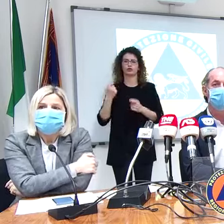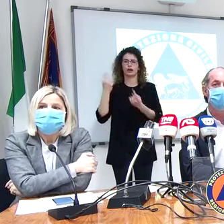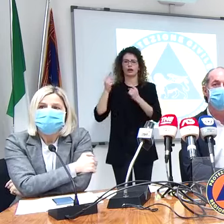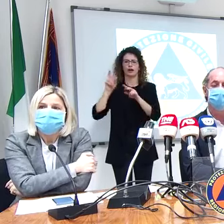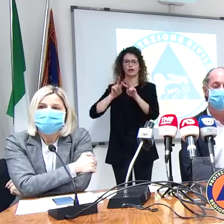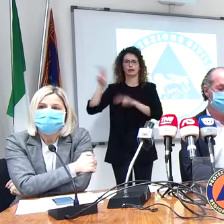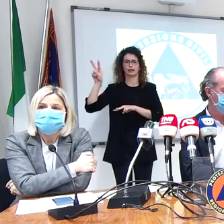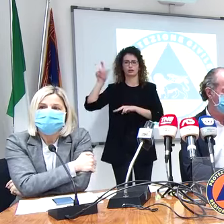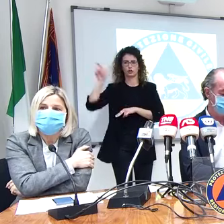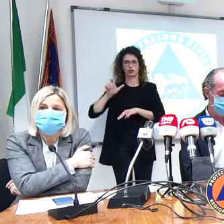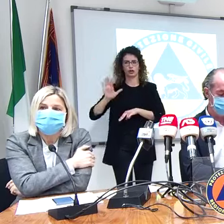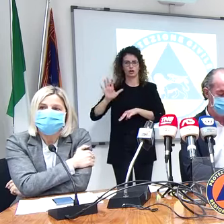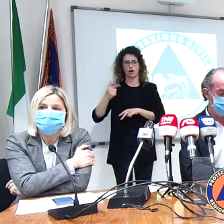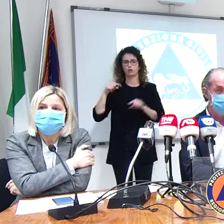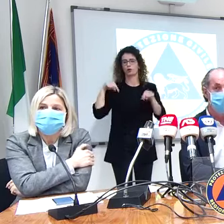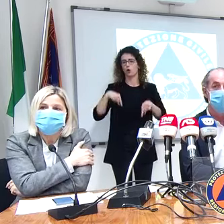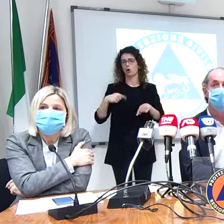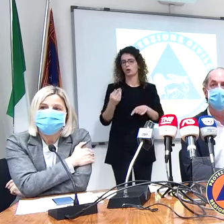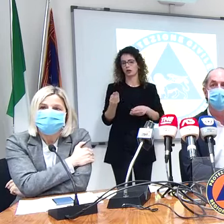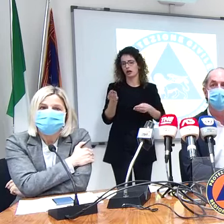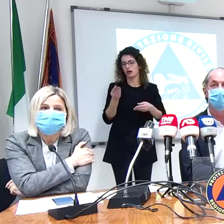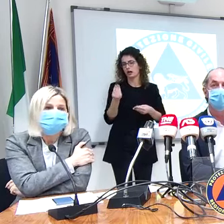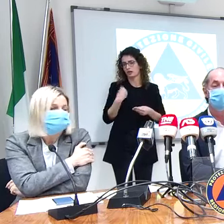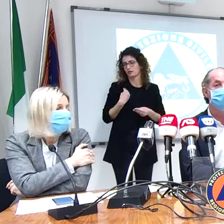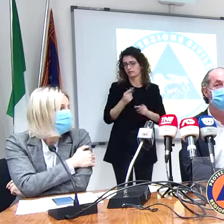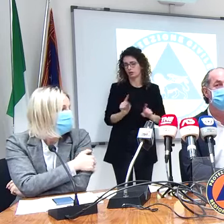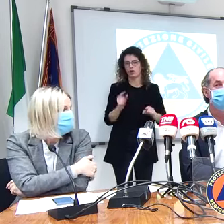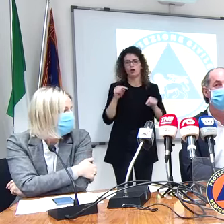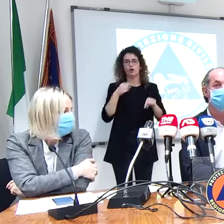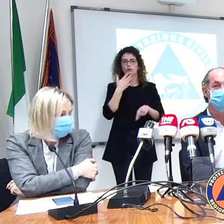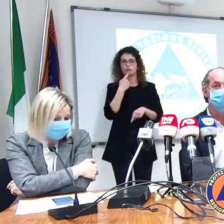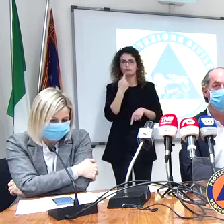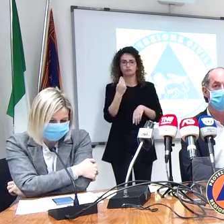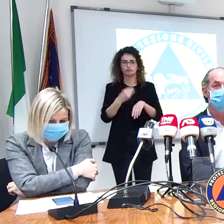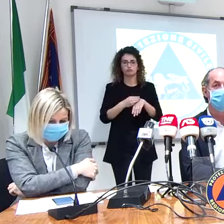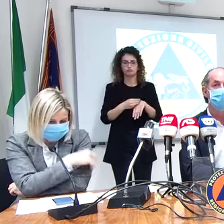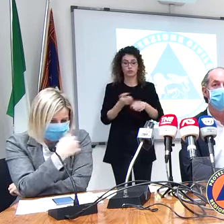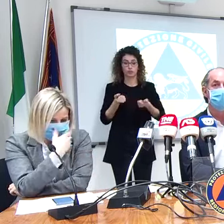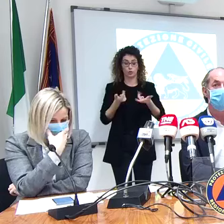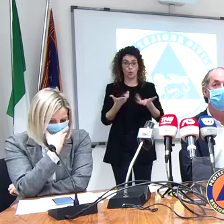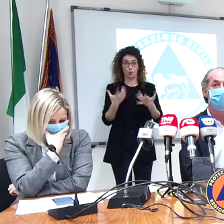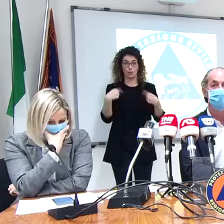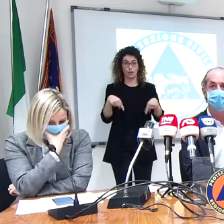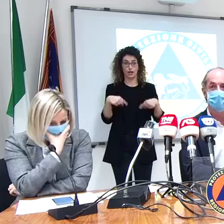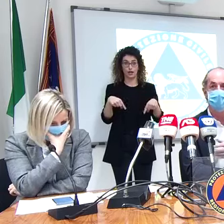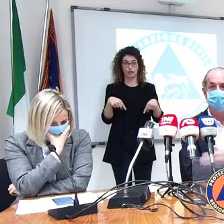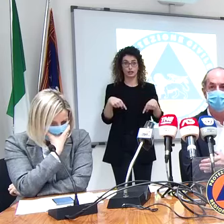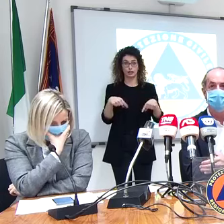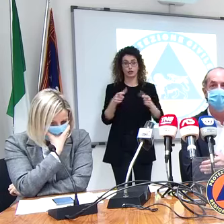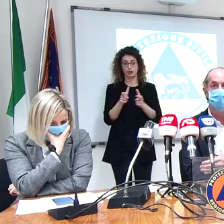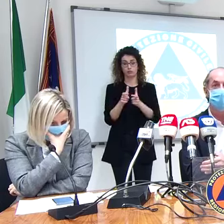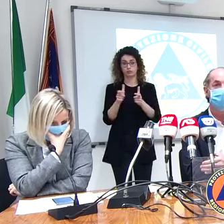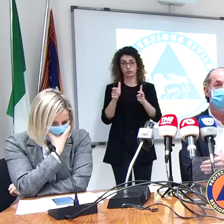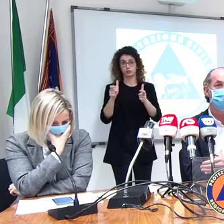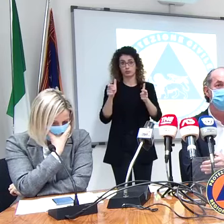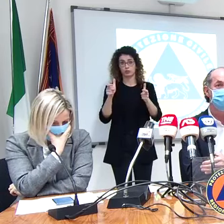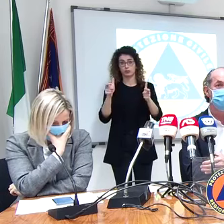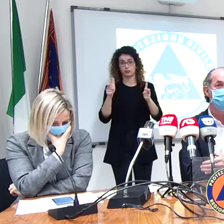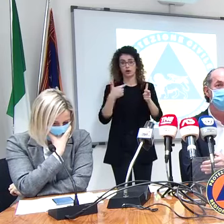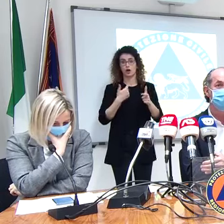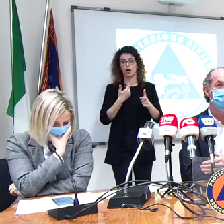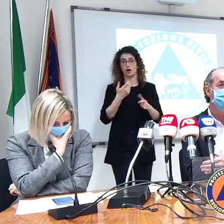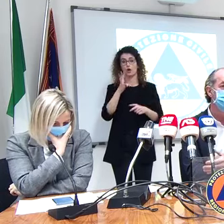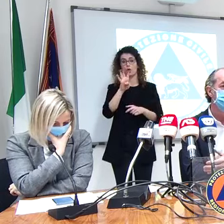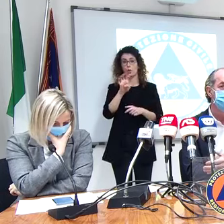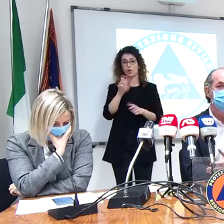momento non ci sono richieste ok ma vi dirò anche una cosa che con questi numeri che si incrementano avete visto di 40 pazienti al